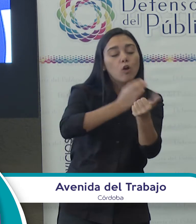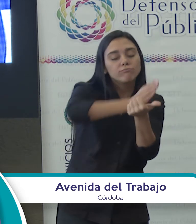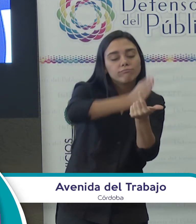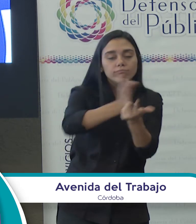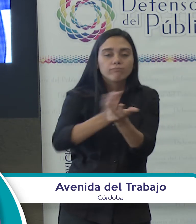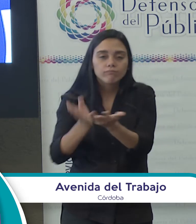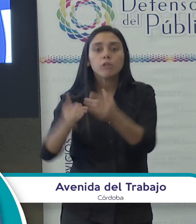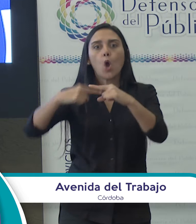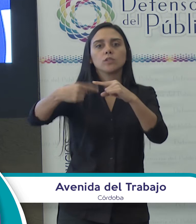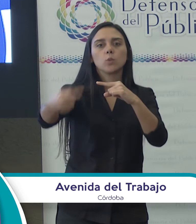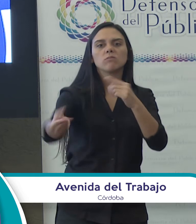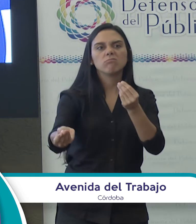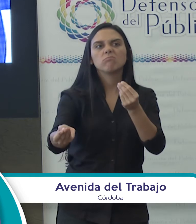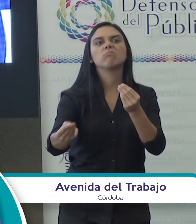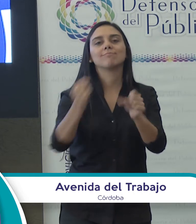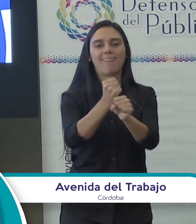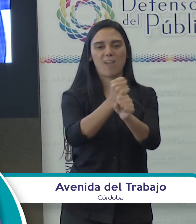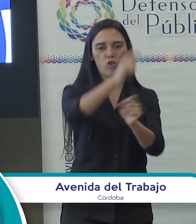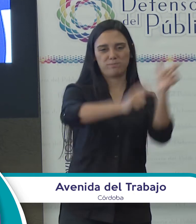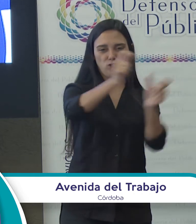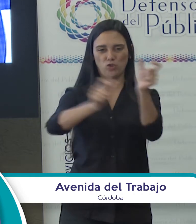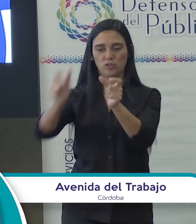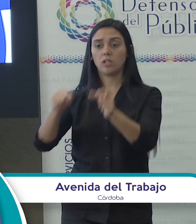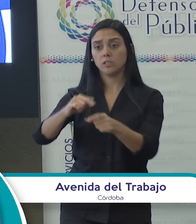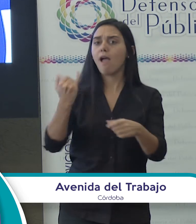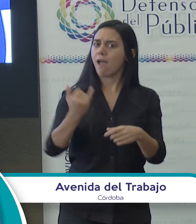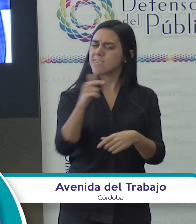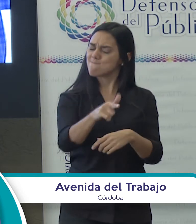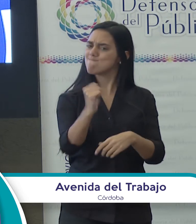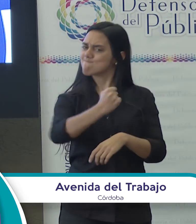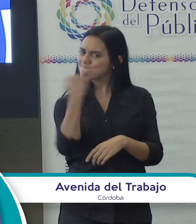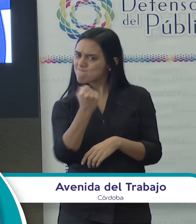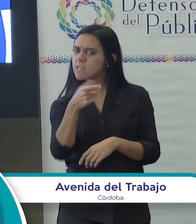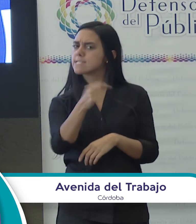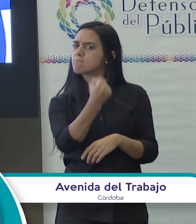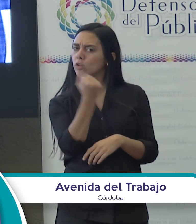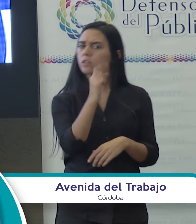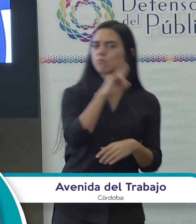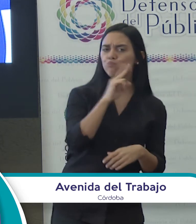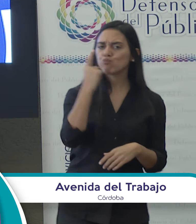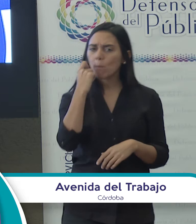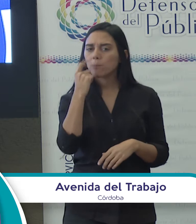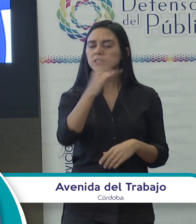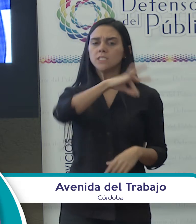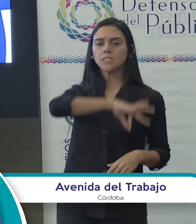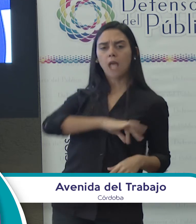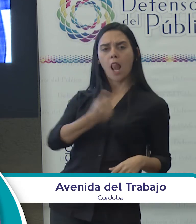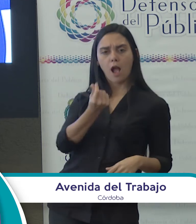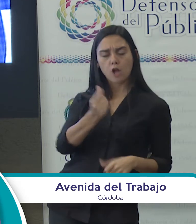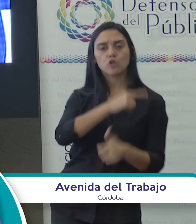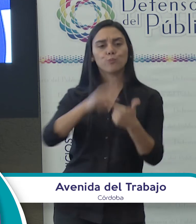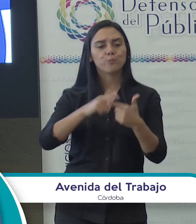trabajadores. Por supuesto que hay un fuerte componente de aquellos temas que importan a todos y todas como es el salario, las condiciones